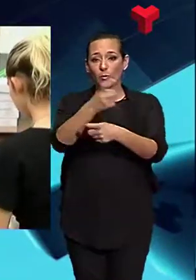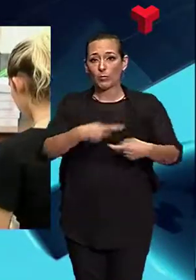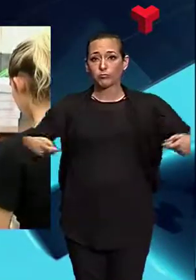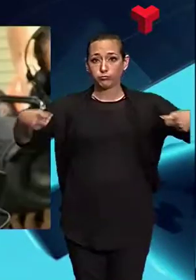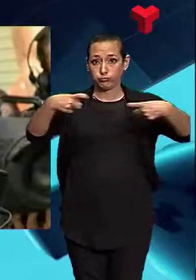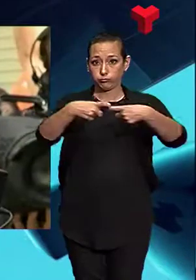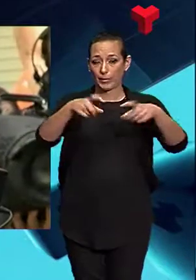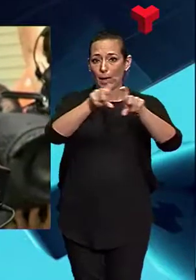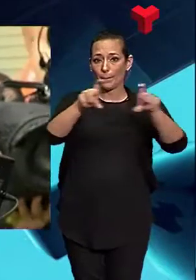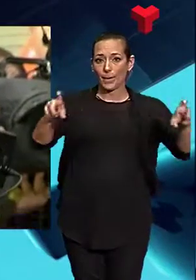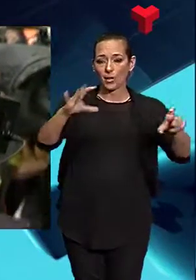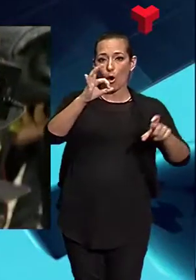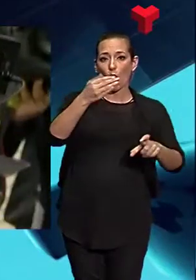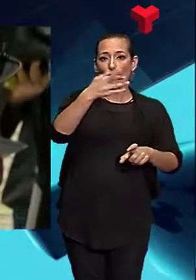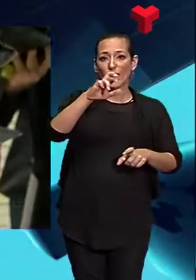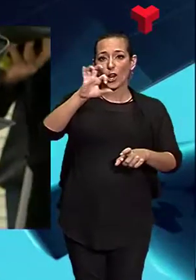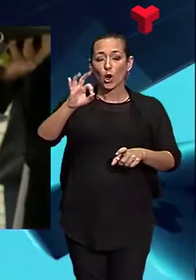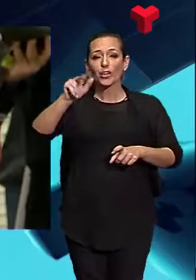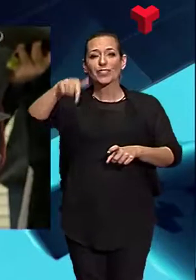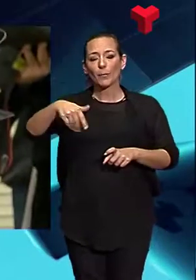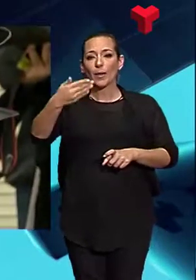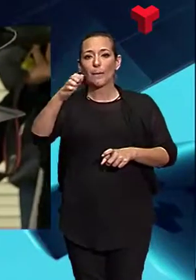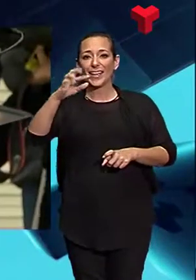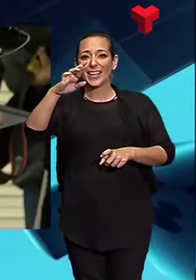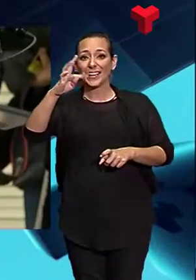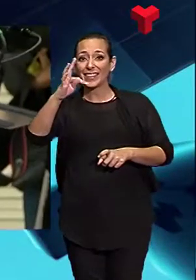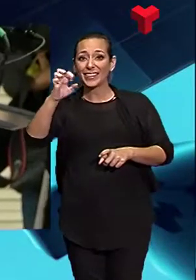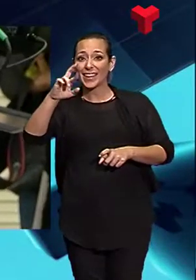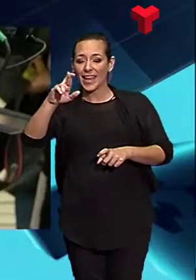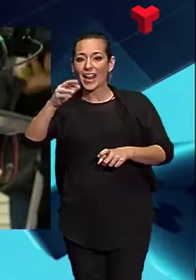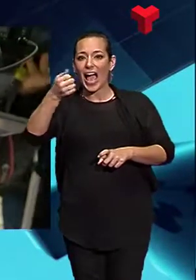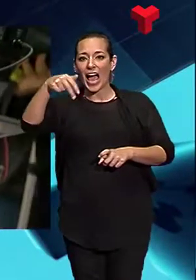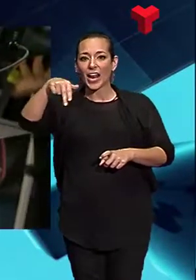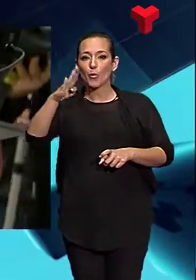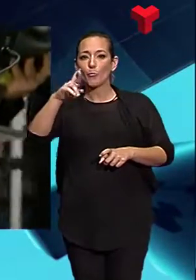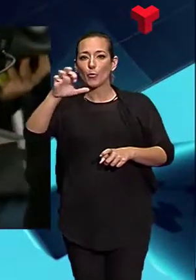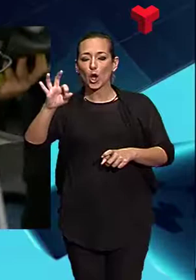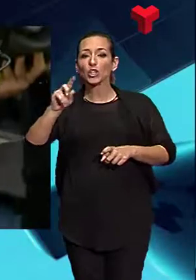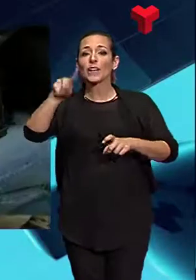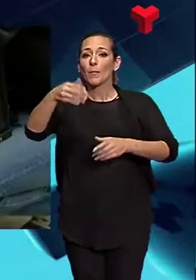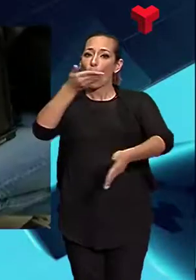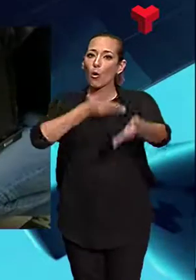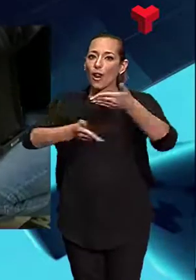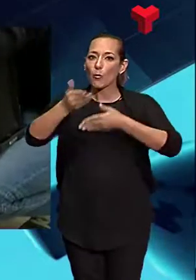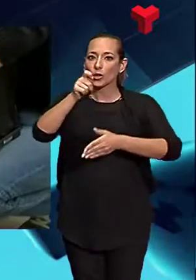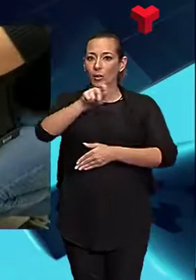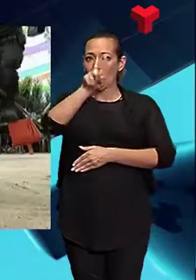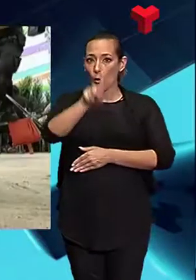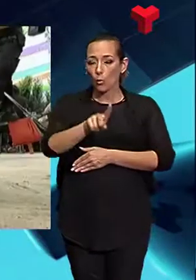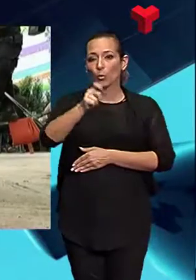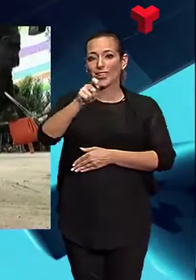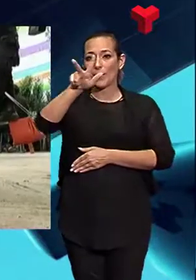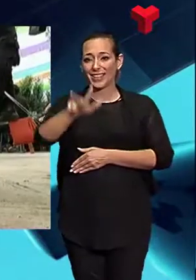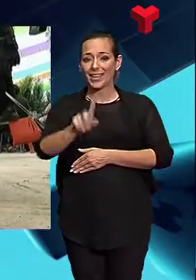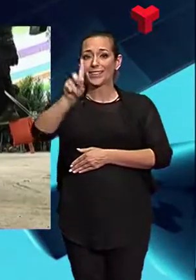Cinematogràfica i BT en Prots i compta amb la participació de Ràdio Televisió Espanyola, TV3 i